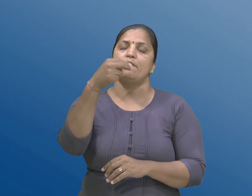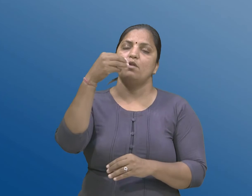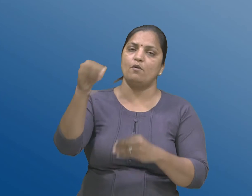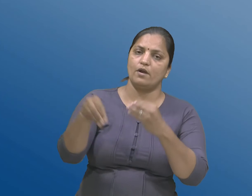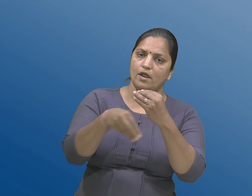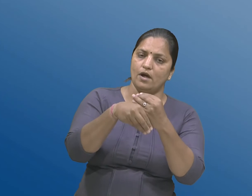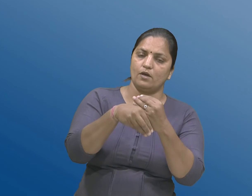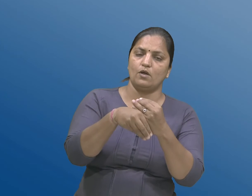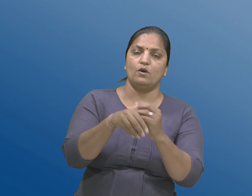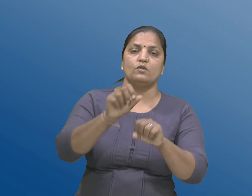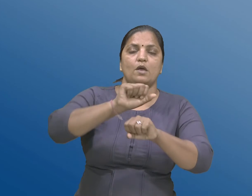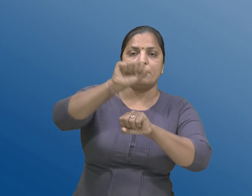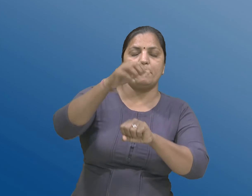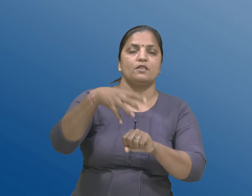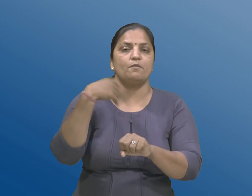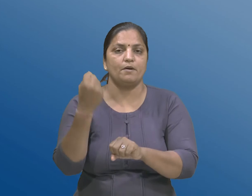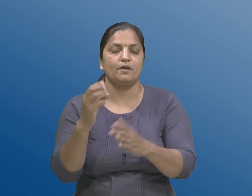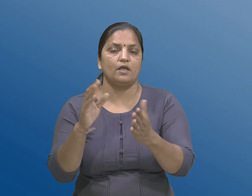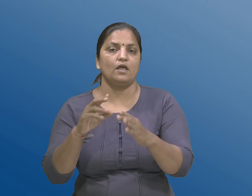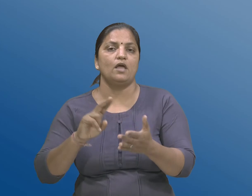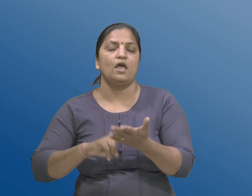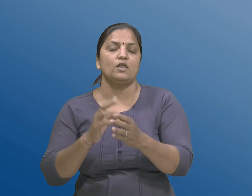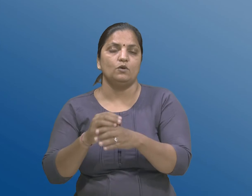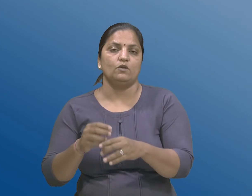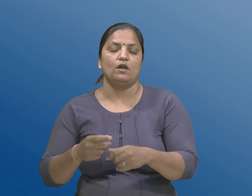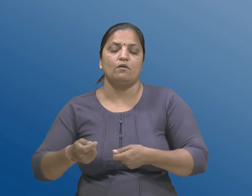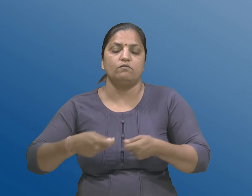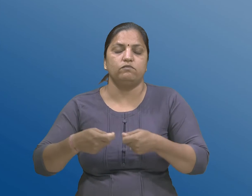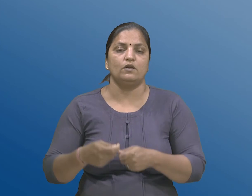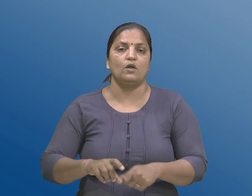संसा द्वारा पूरी पढ़वानी सुविधाओ अने संतोश्वाना धोरनो